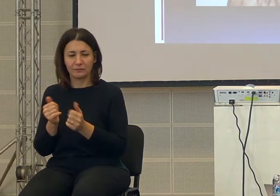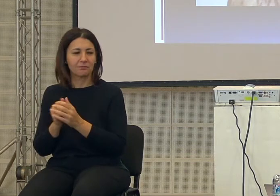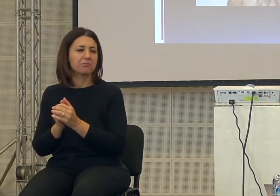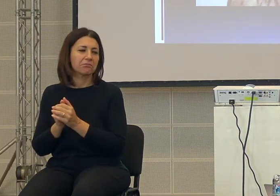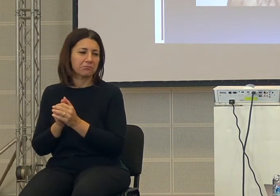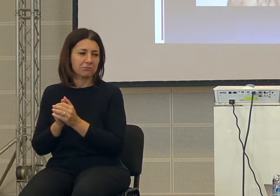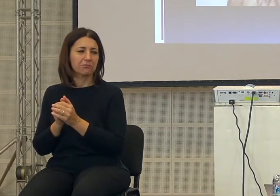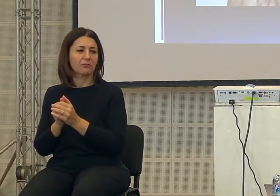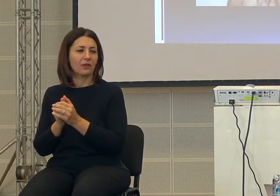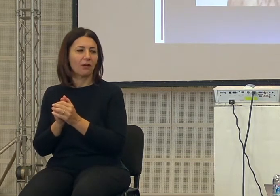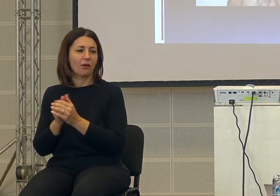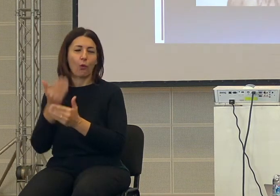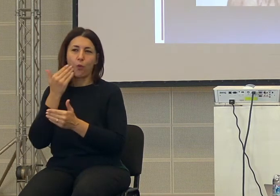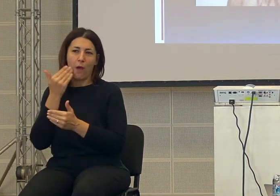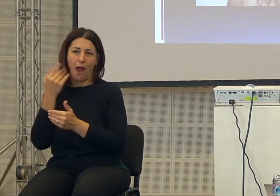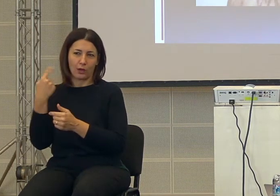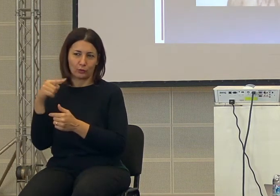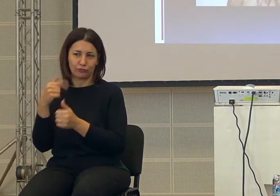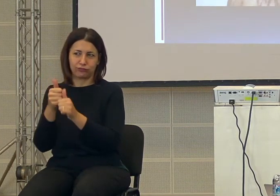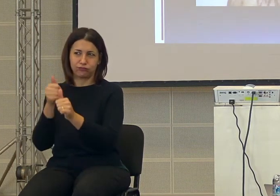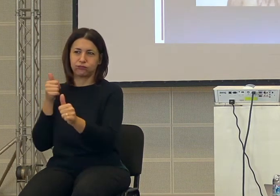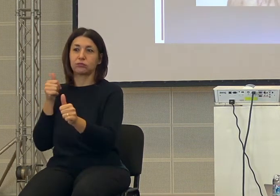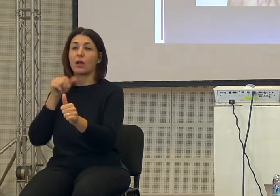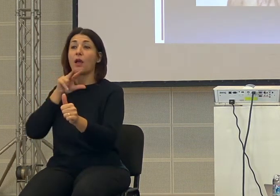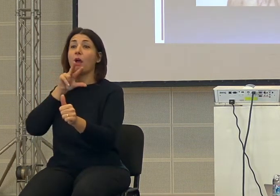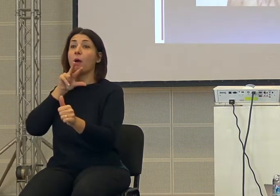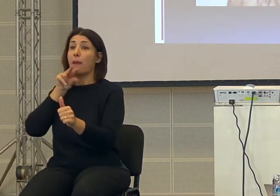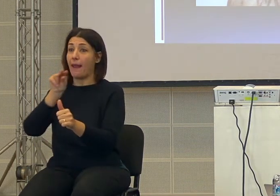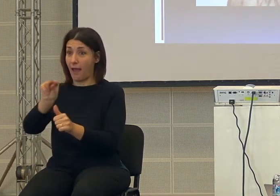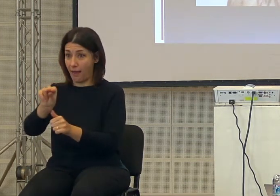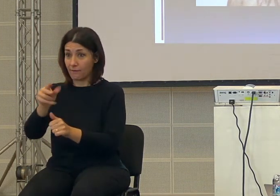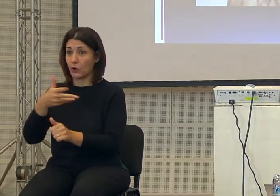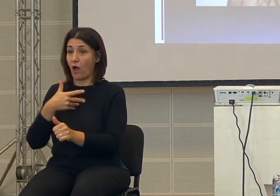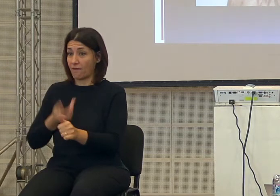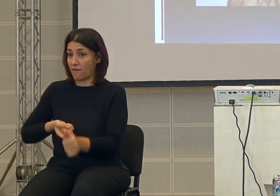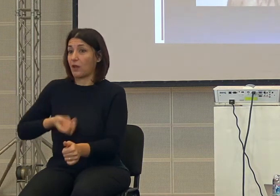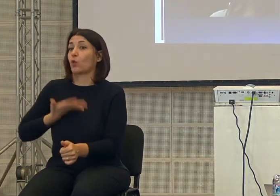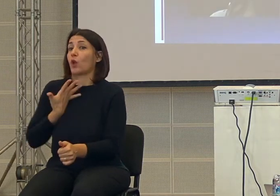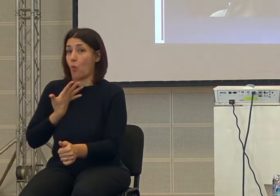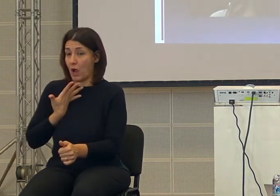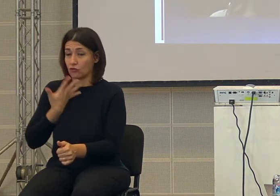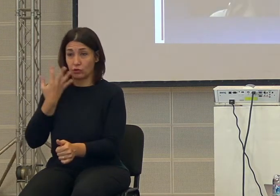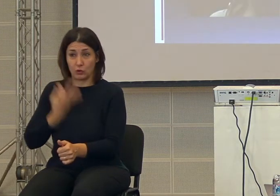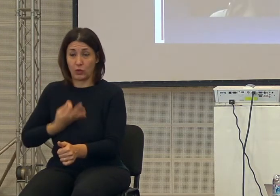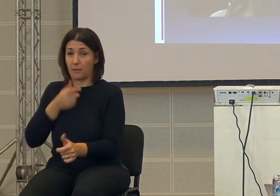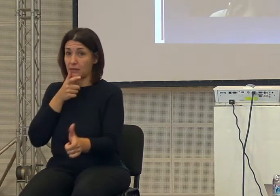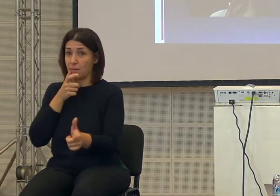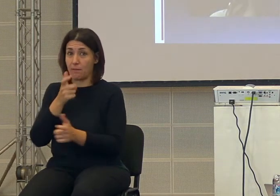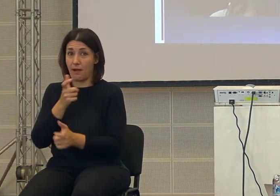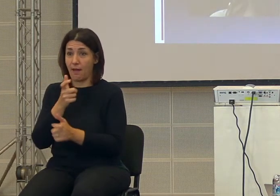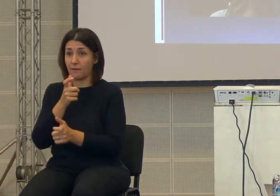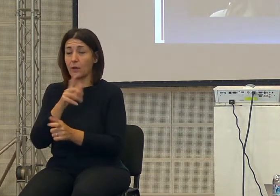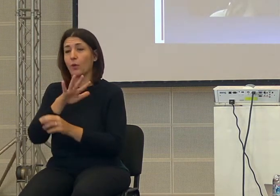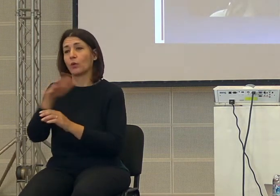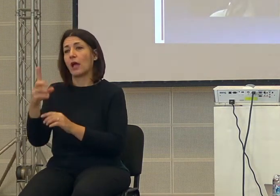umane che parlavano, che avevano un linguaggio, Neandertal sicuramente parlava. Questo è l'uomo di